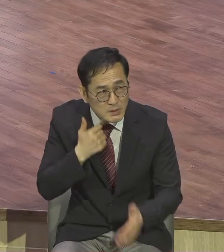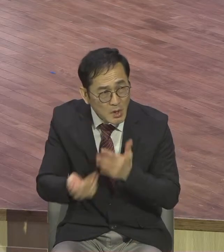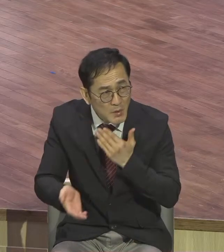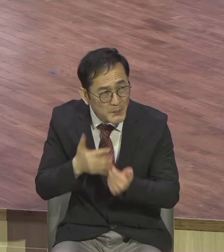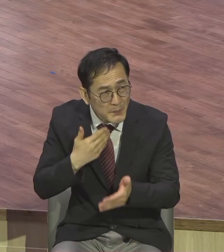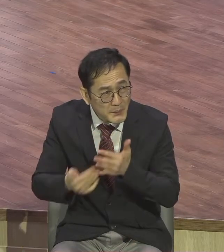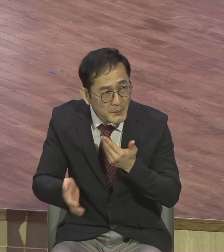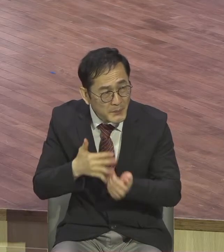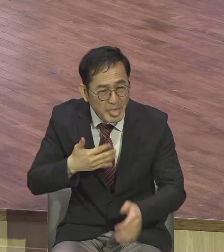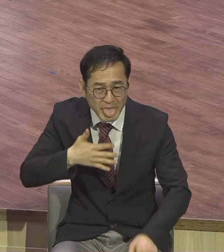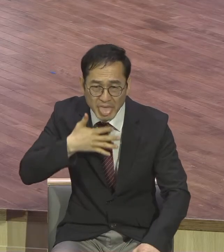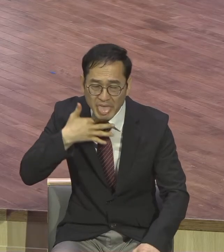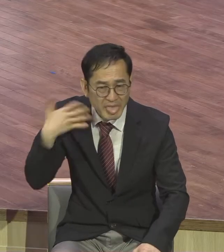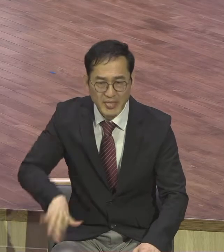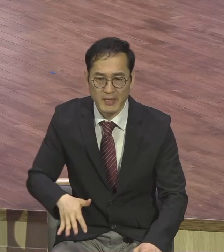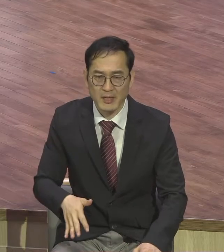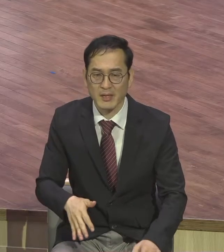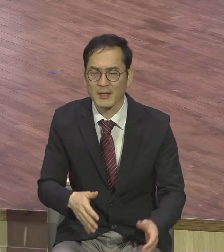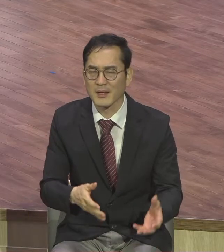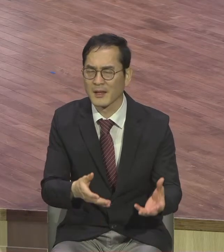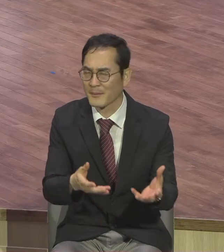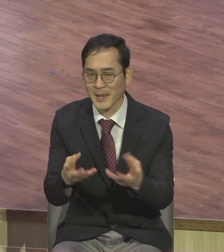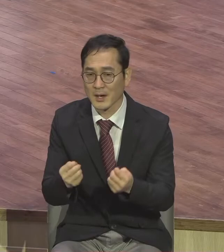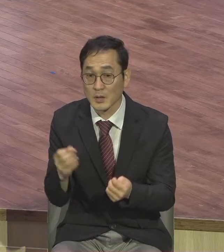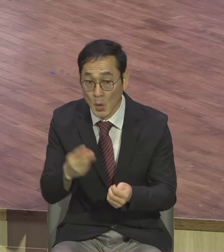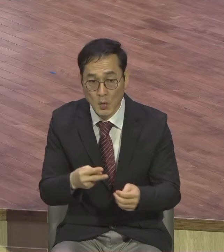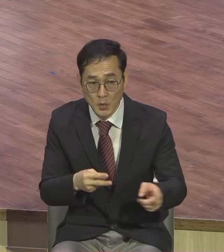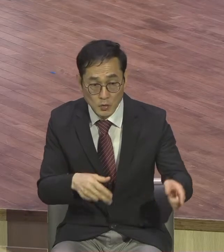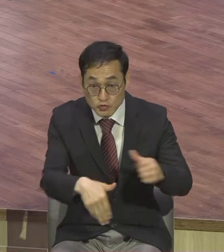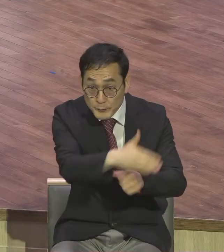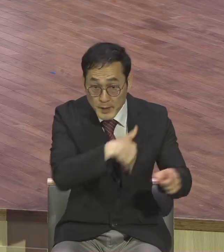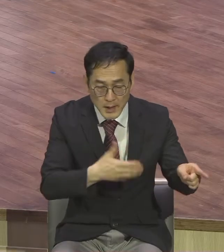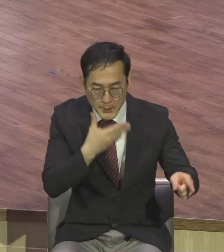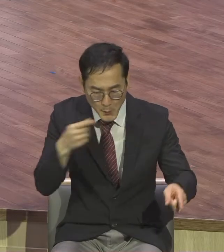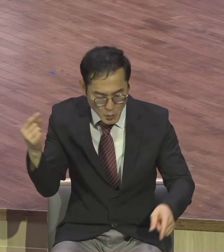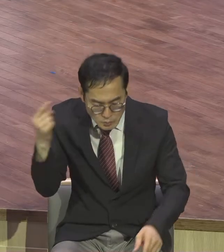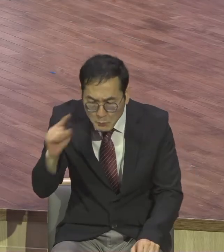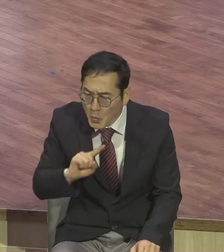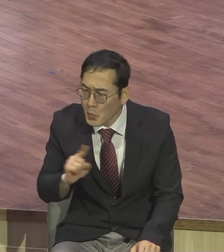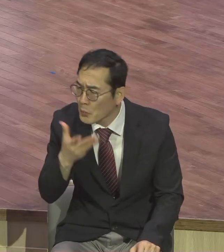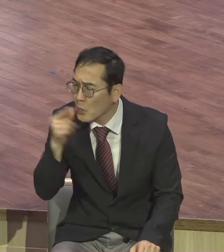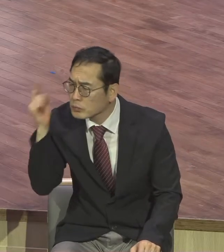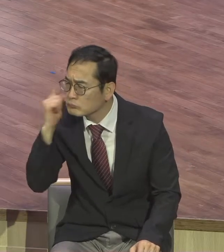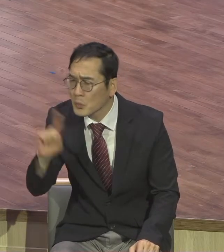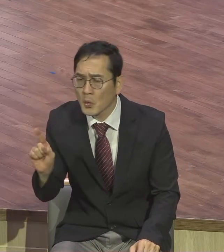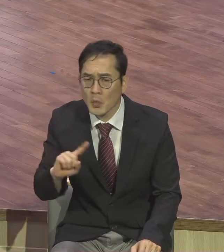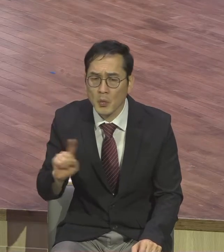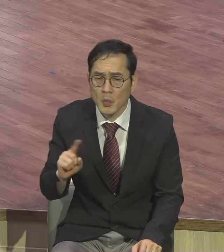아예 보금이 뭔지도 모르고 보금을 듣지도 못하고